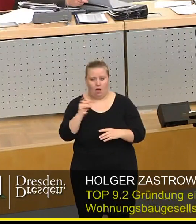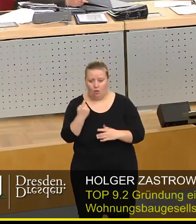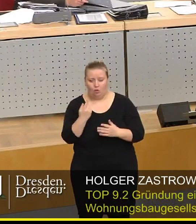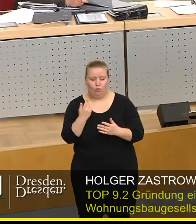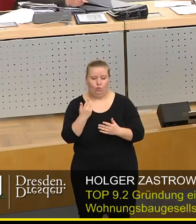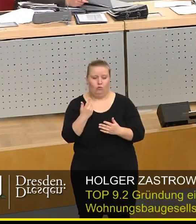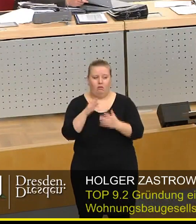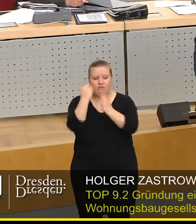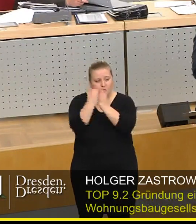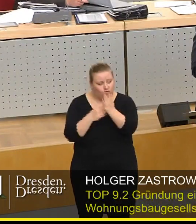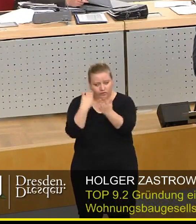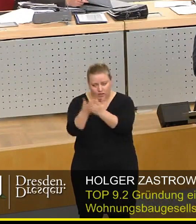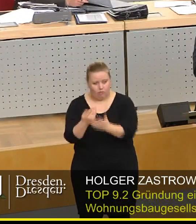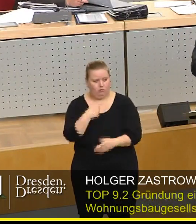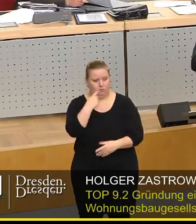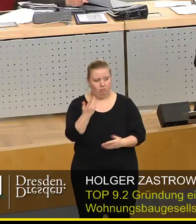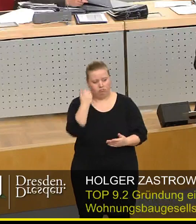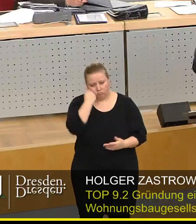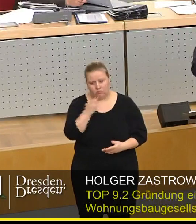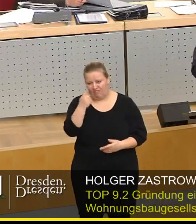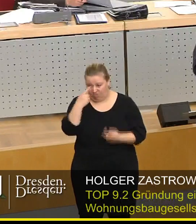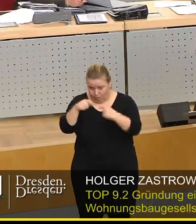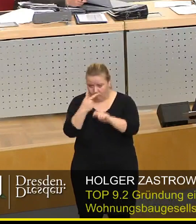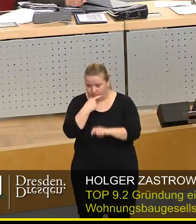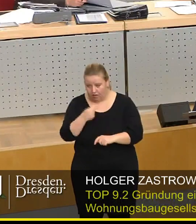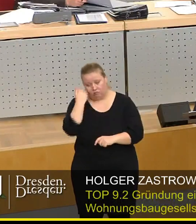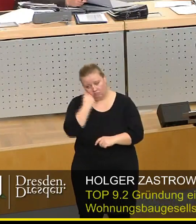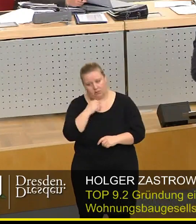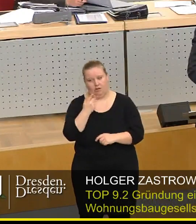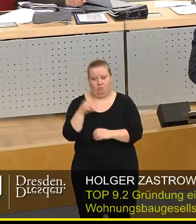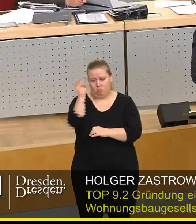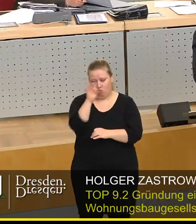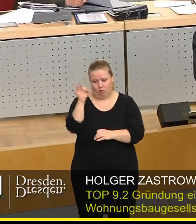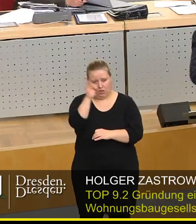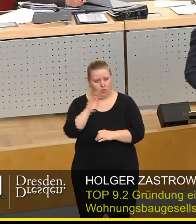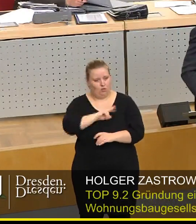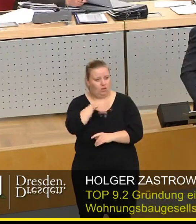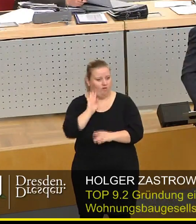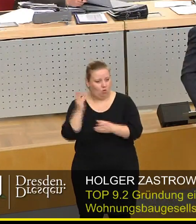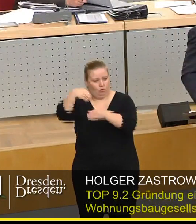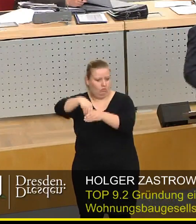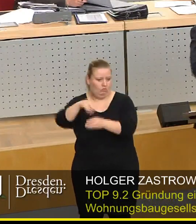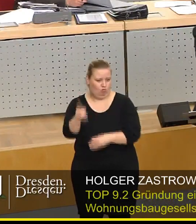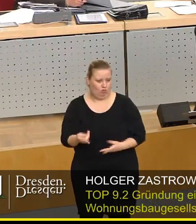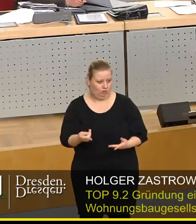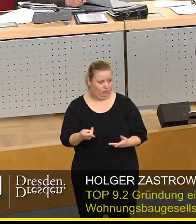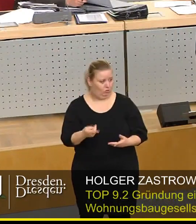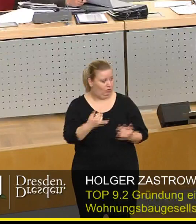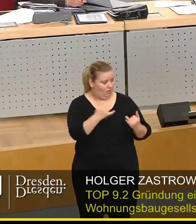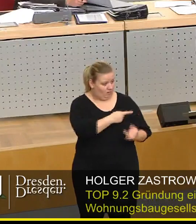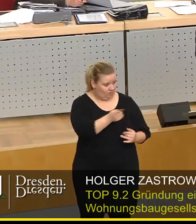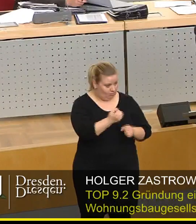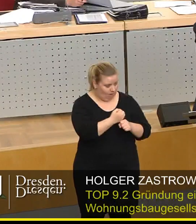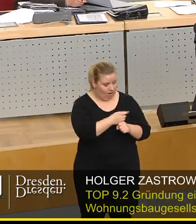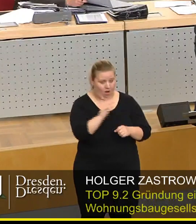Vorschriften gemacht haben, indem Sie gesagt haben, wenn du dort bauen willst, dann musst du einen bestimmten Anteil an Sozialwohnungen mitmachen. Das, was Sie machen,